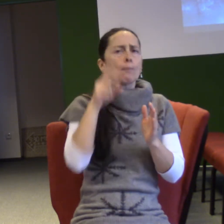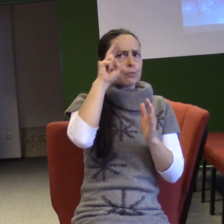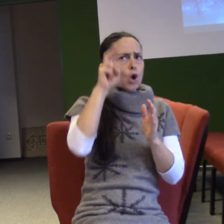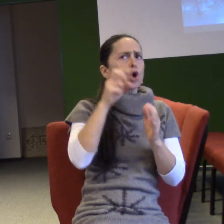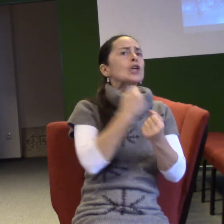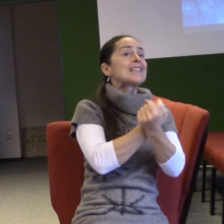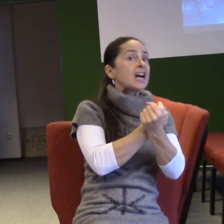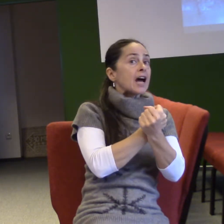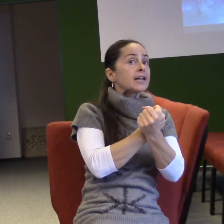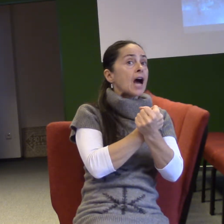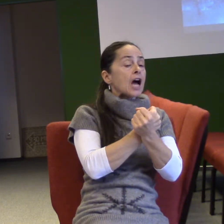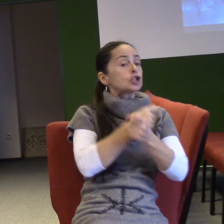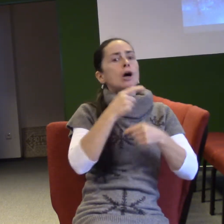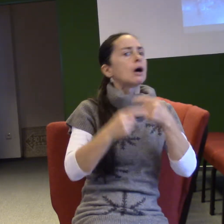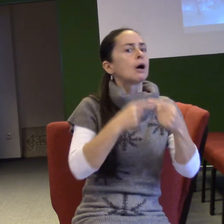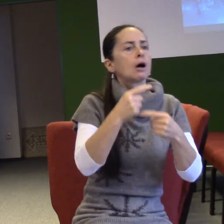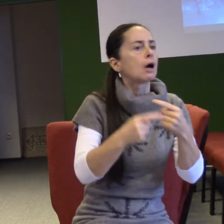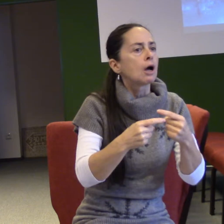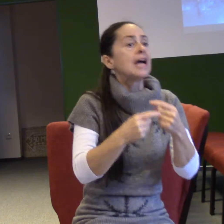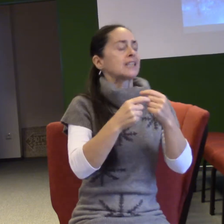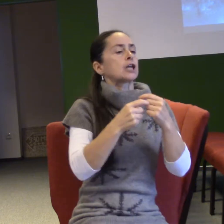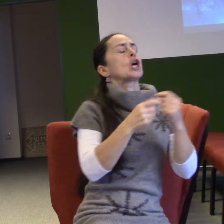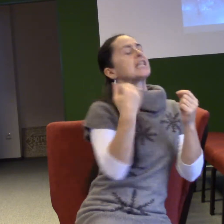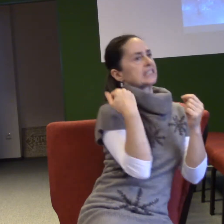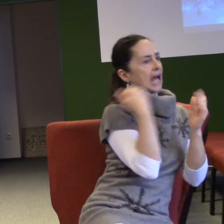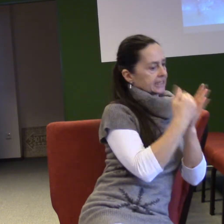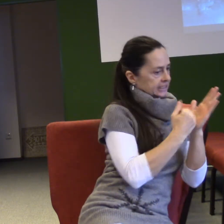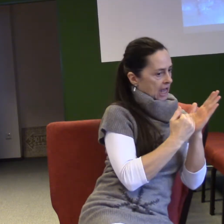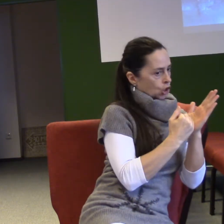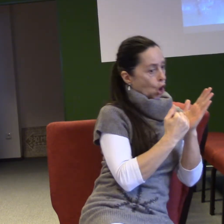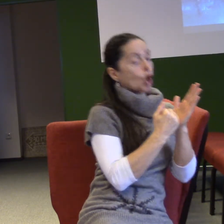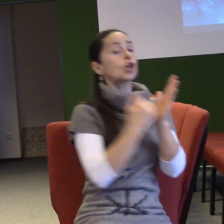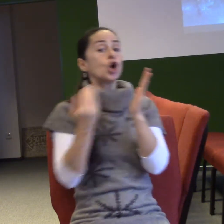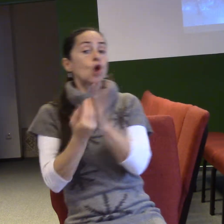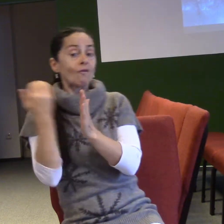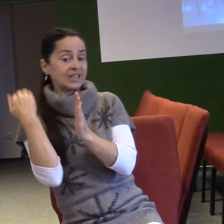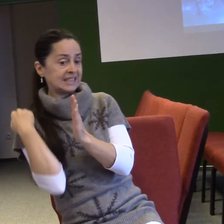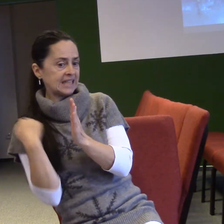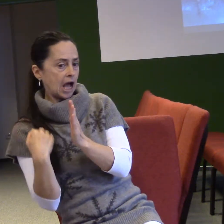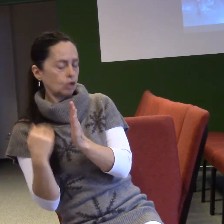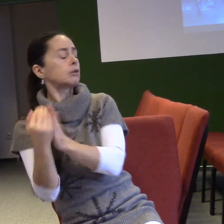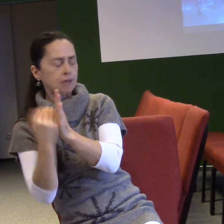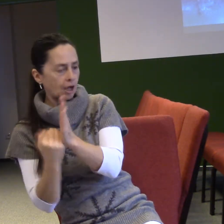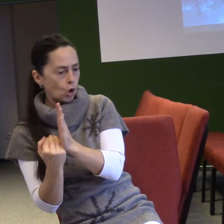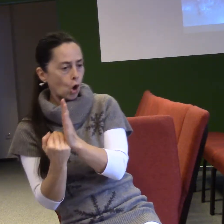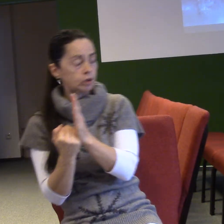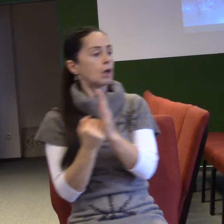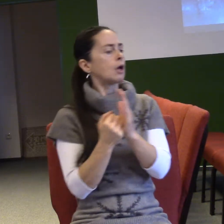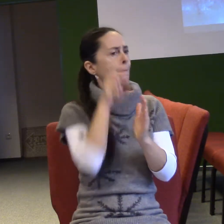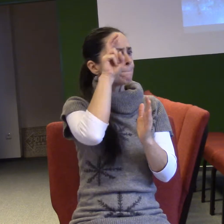doby bylo to období mezi Novým zákonem a Starým zákonem, kde nebyl ani jeden prorok, který by promluvil prorockým hlasem k božímu lidu. A